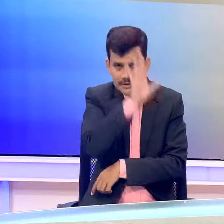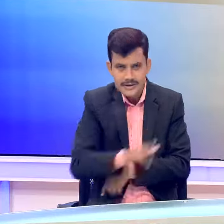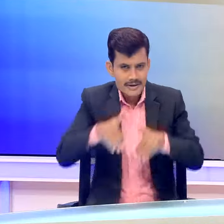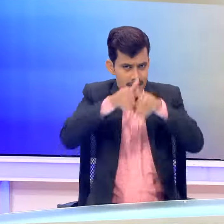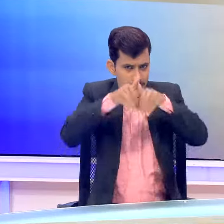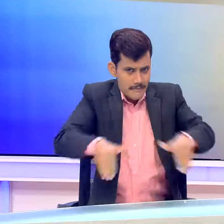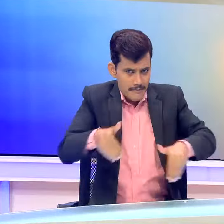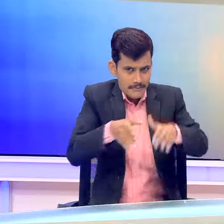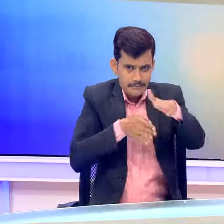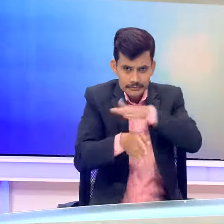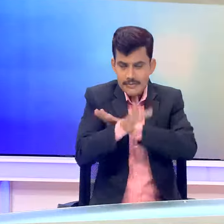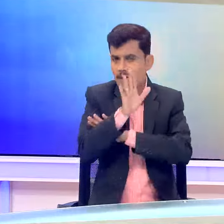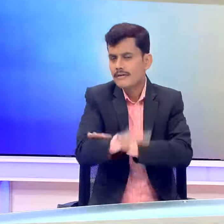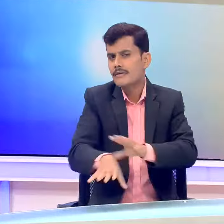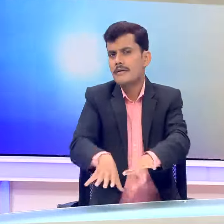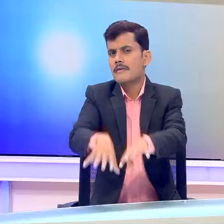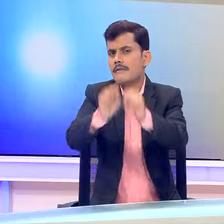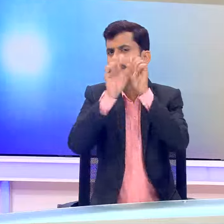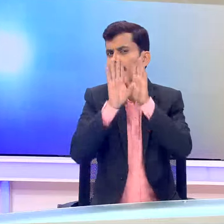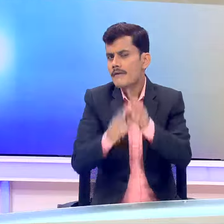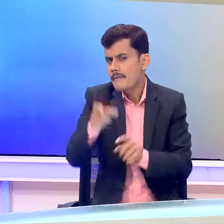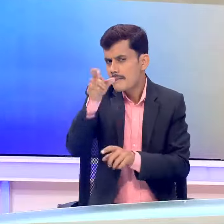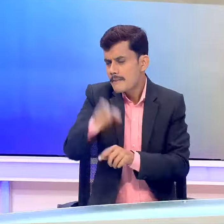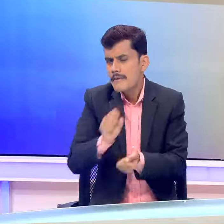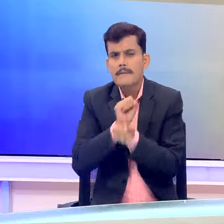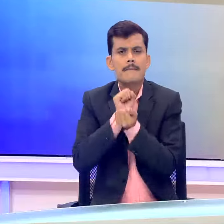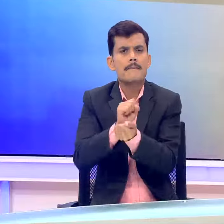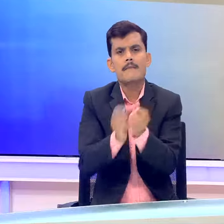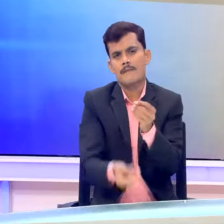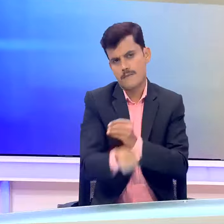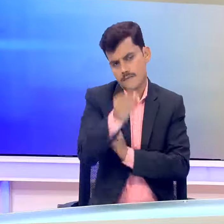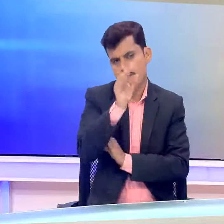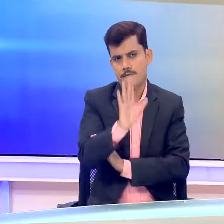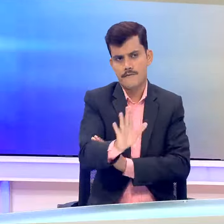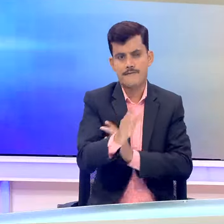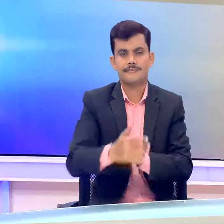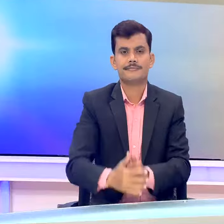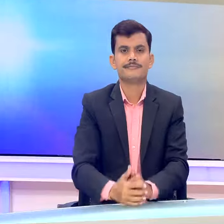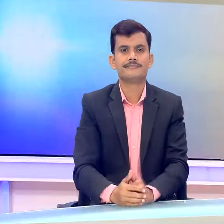में आ रहे इन लोगों को गिरफतार किया गया है